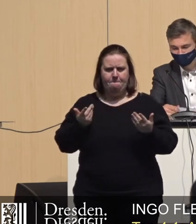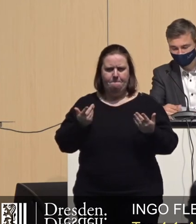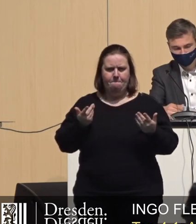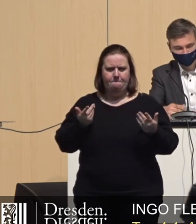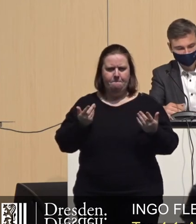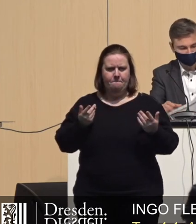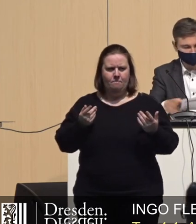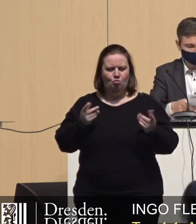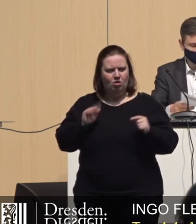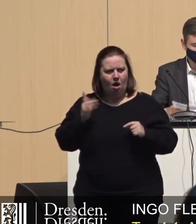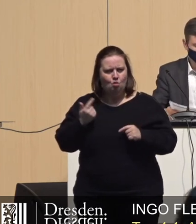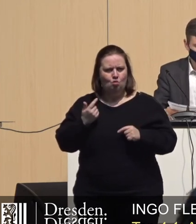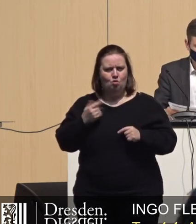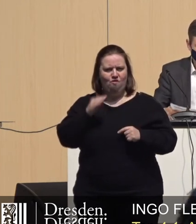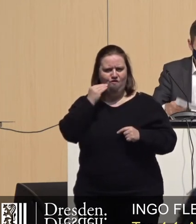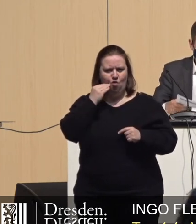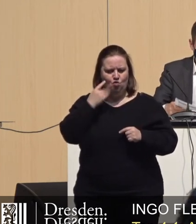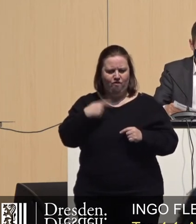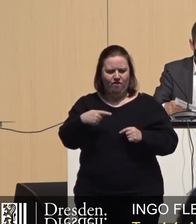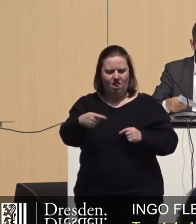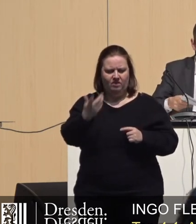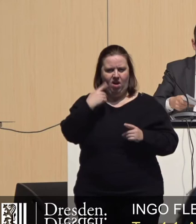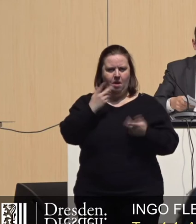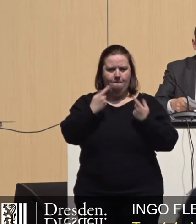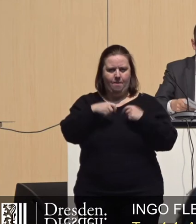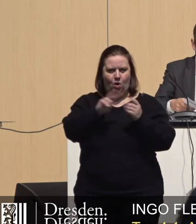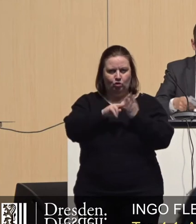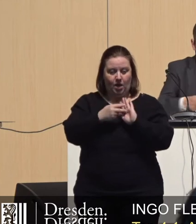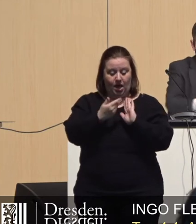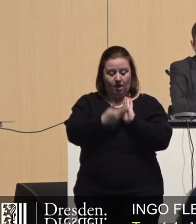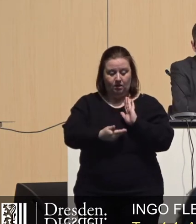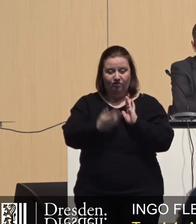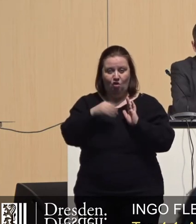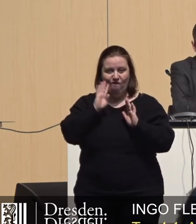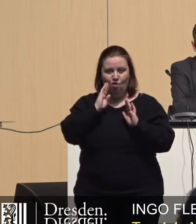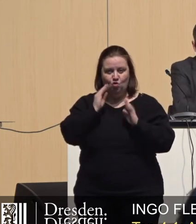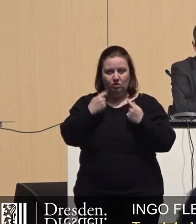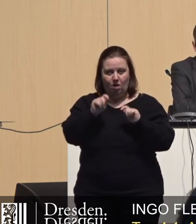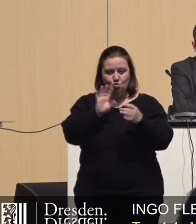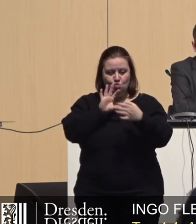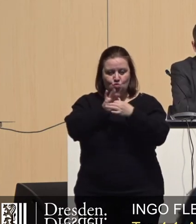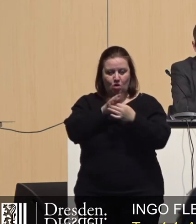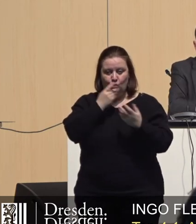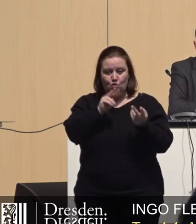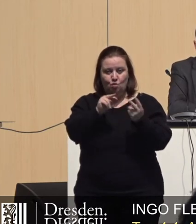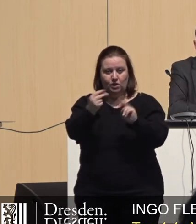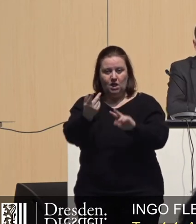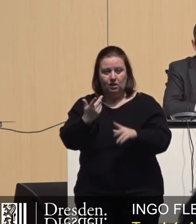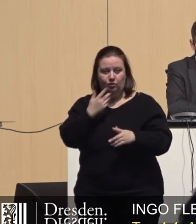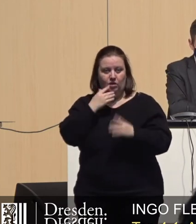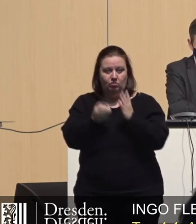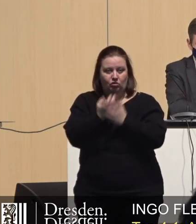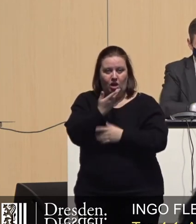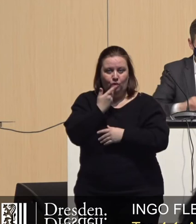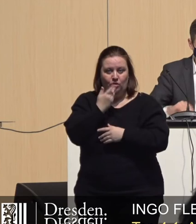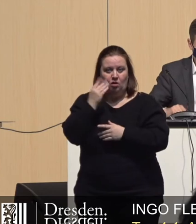Und das kostet ja auch Wohnungen, denn wenn diese Bebauungspläne, die ja maßgeblich für Wohnungsbau vorgesehen sind, nicht umgesetzt werden, nicht erstellt werden,